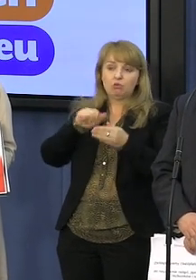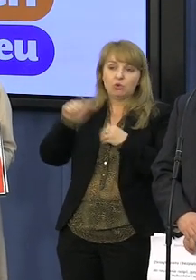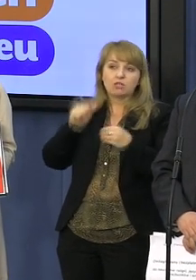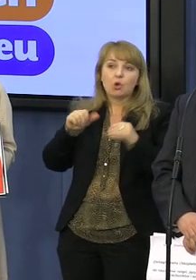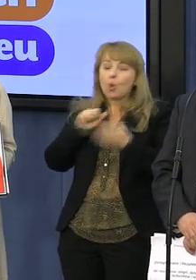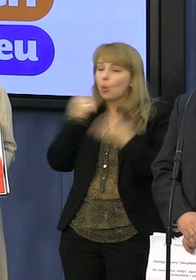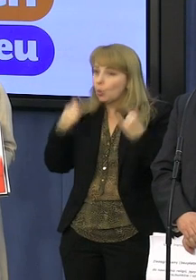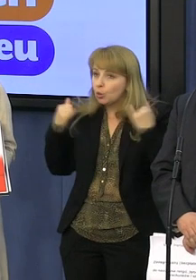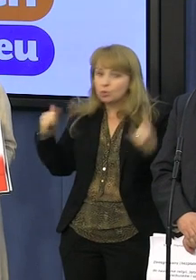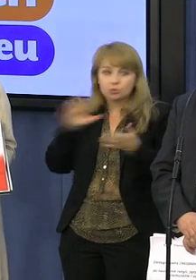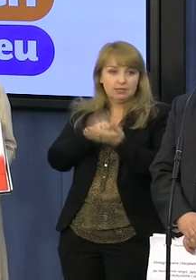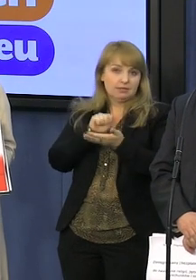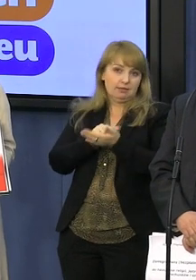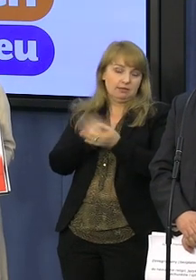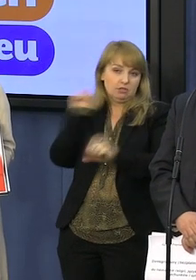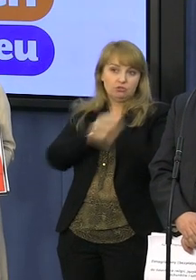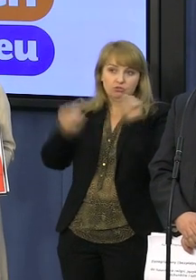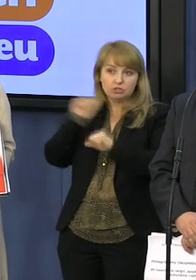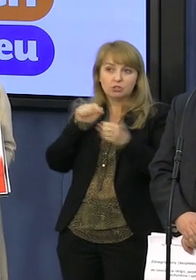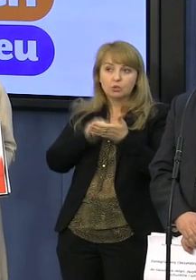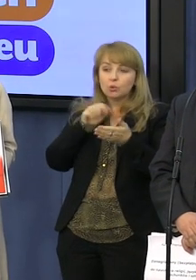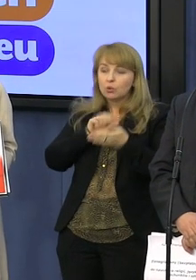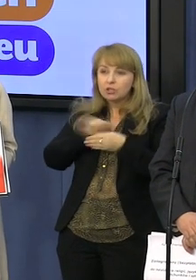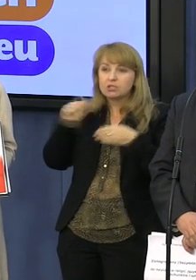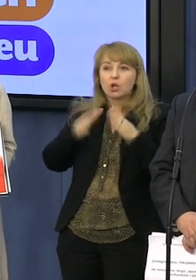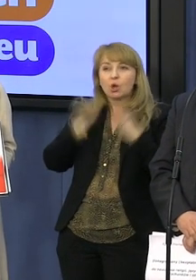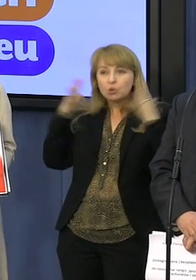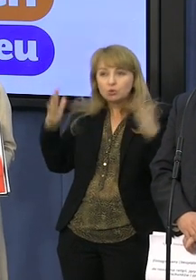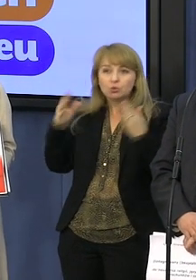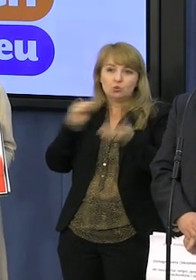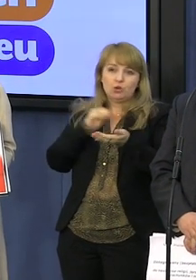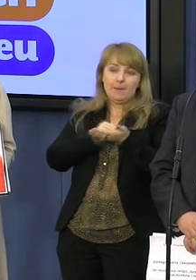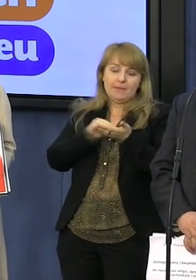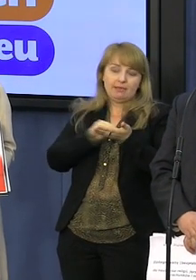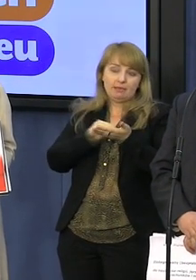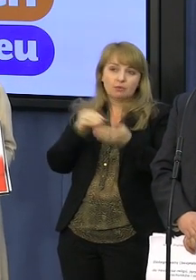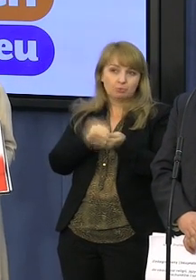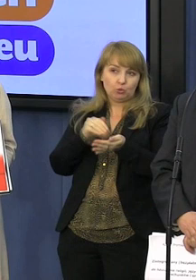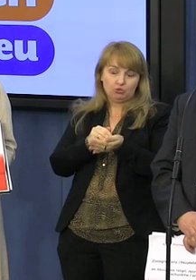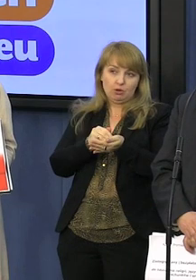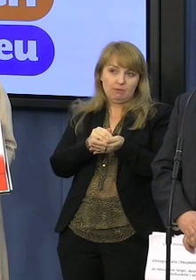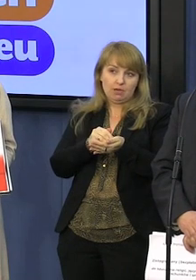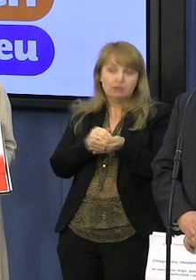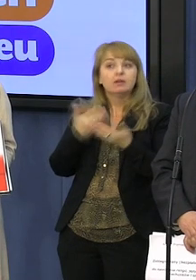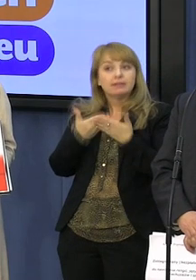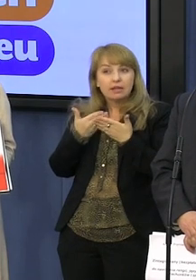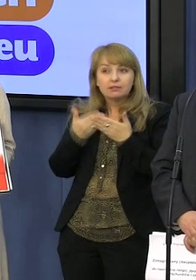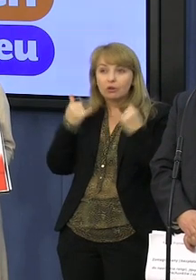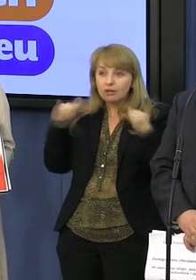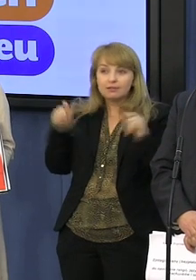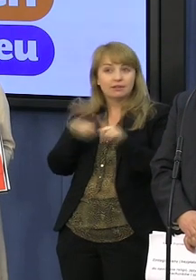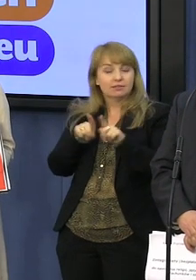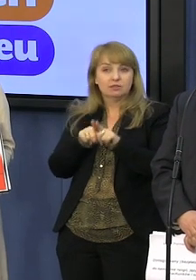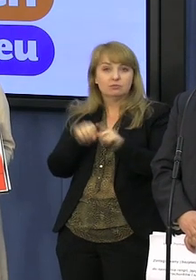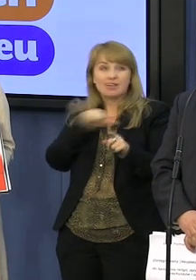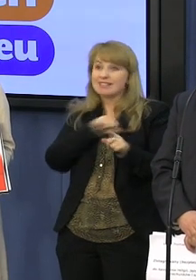typu zajęcia, ćwiczenia itd., do którego są duża ilość metodycznych materiałów i różnego typu innych przyborów.